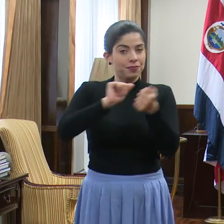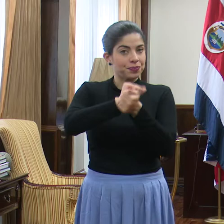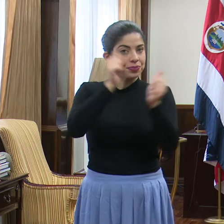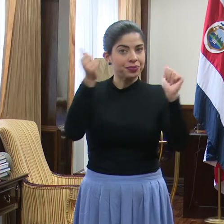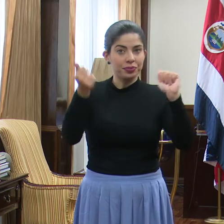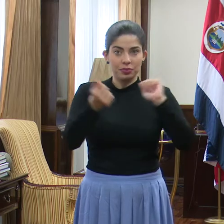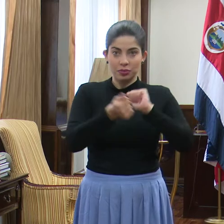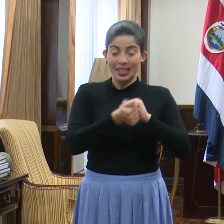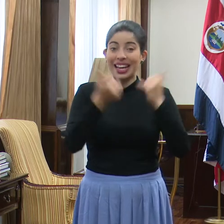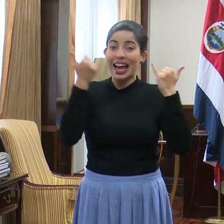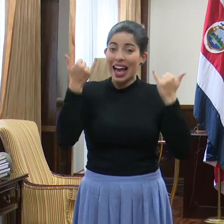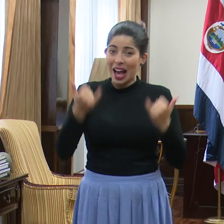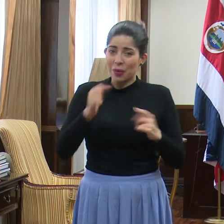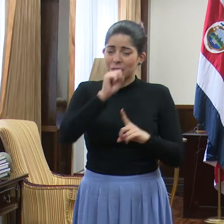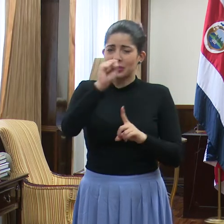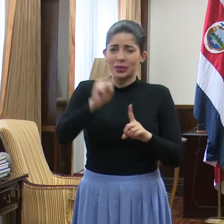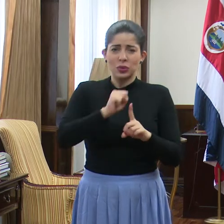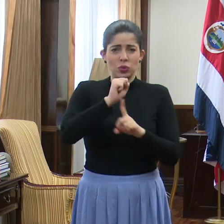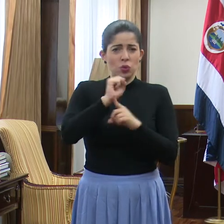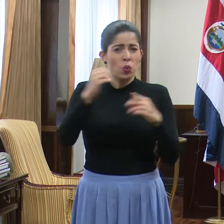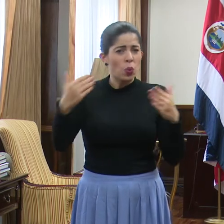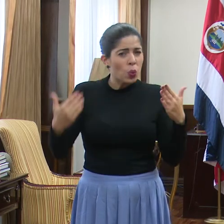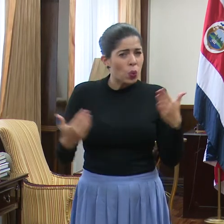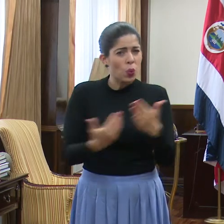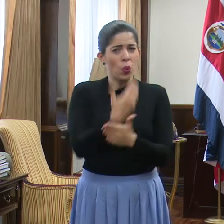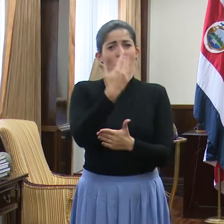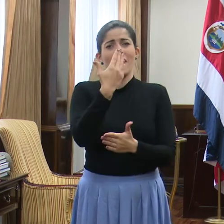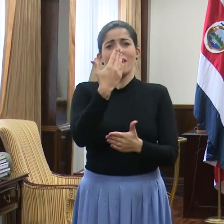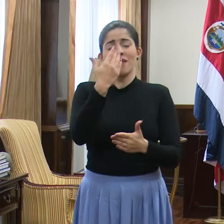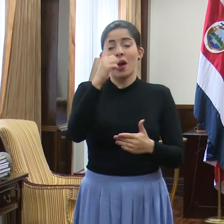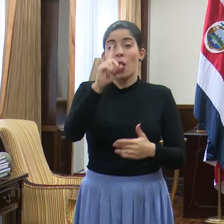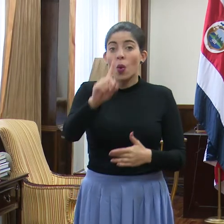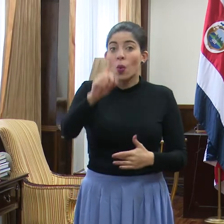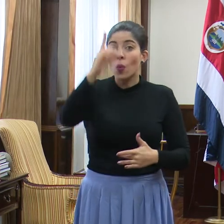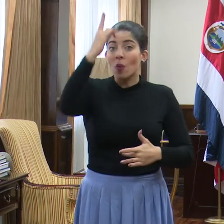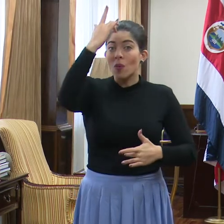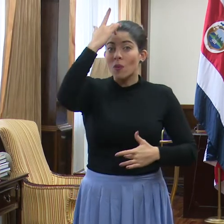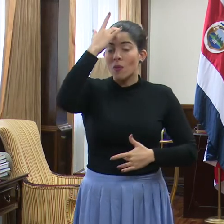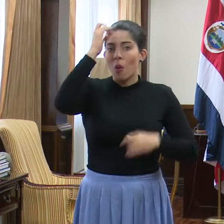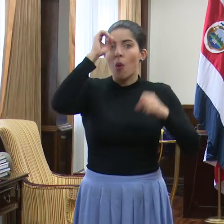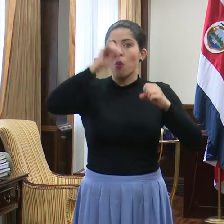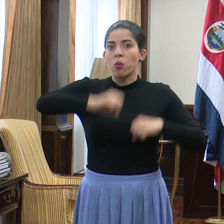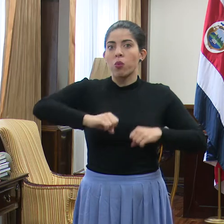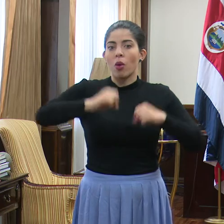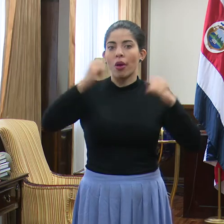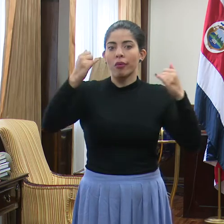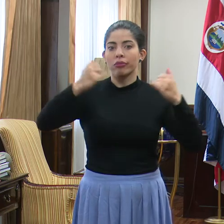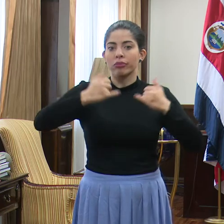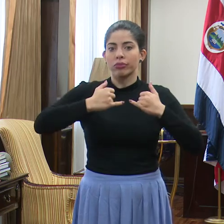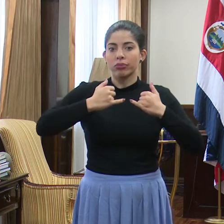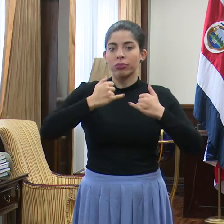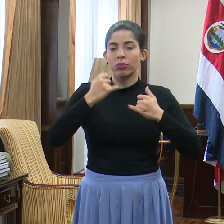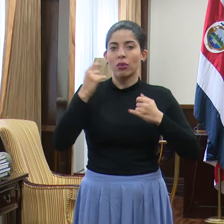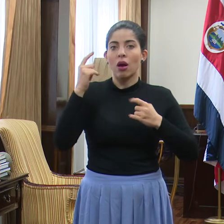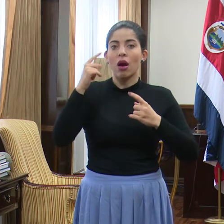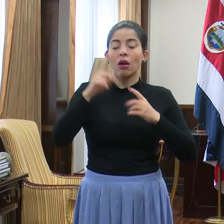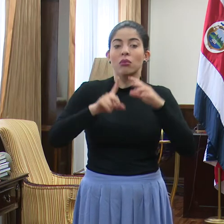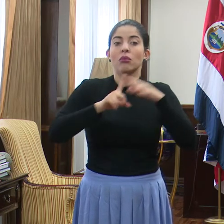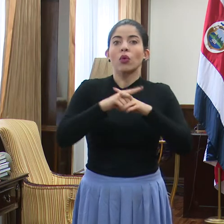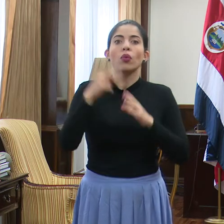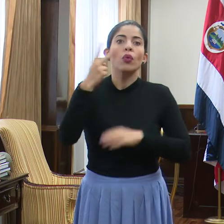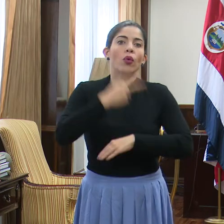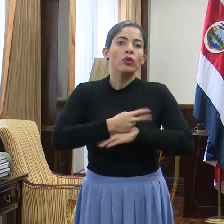Tenemos una situación completamente nueva con una enfermedad que puede durar dos días en manifestarse,